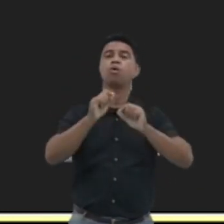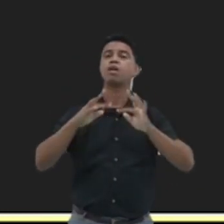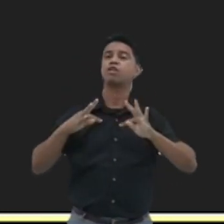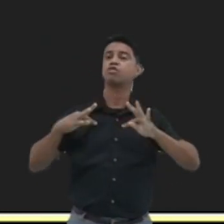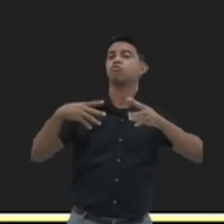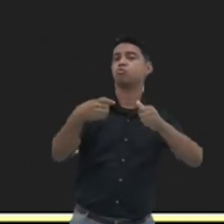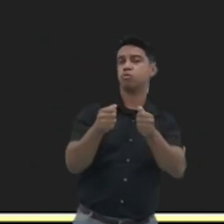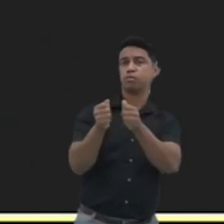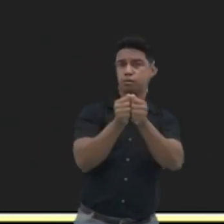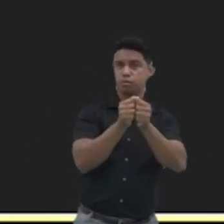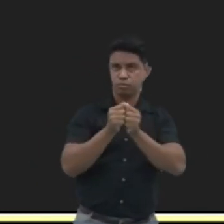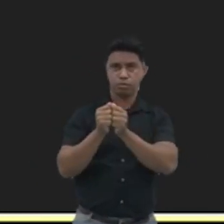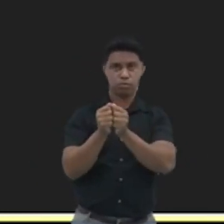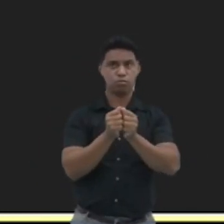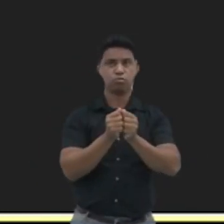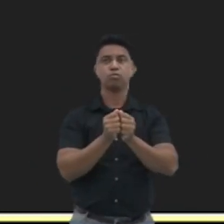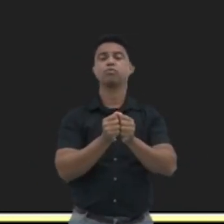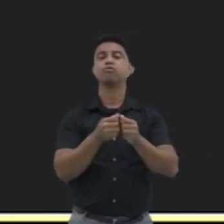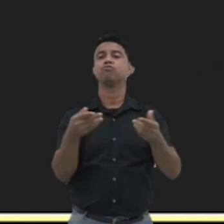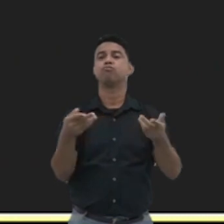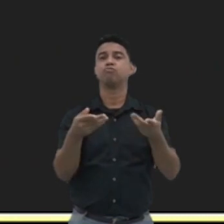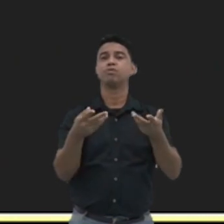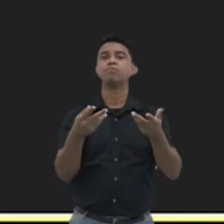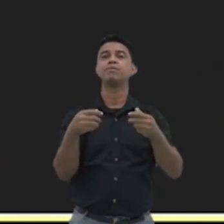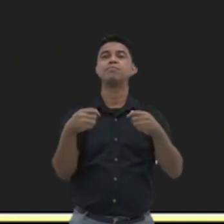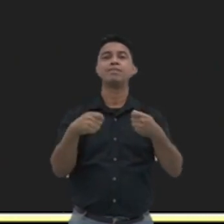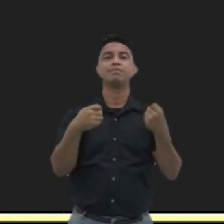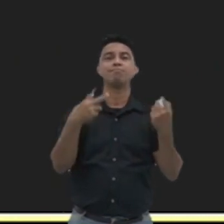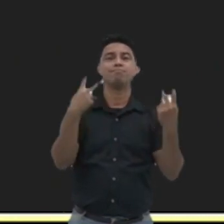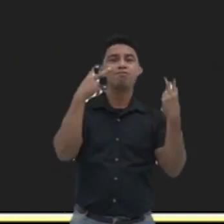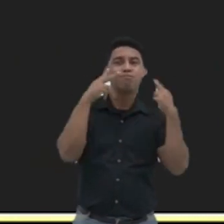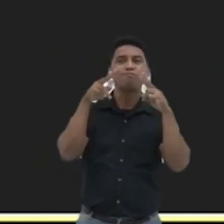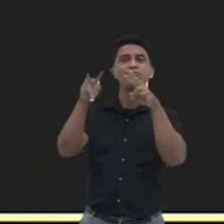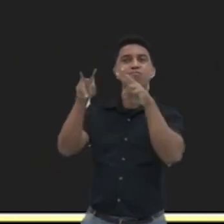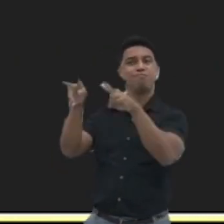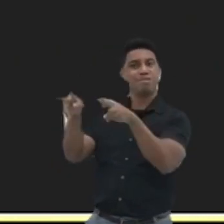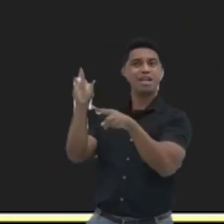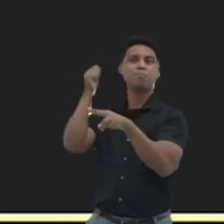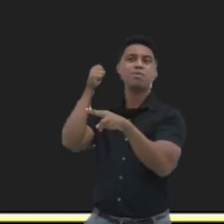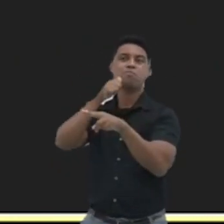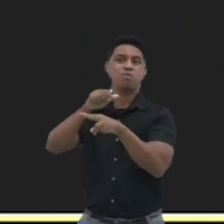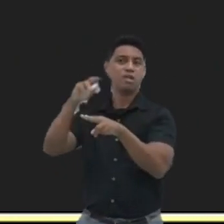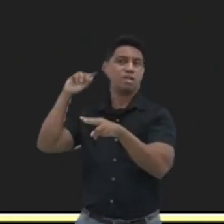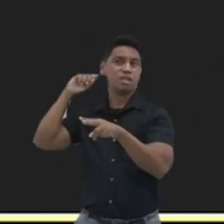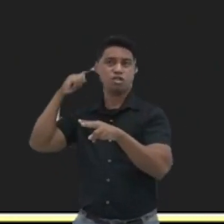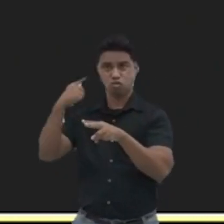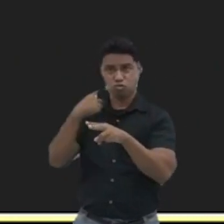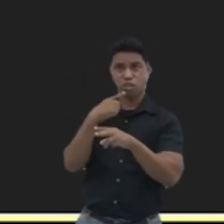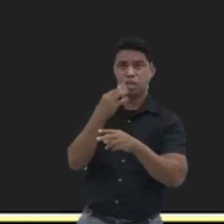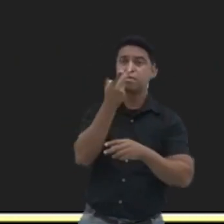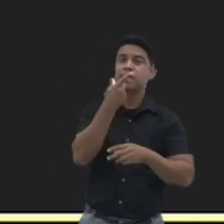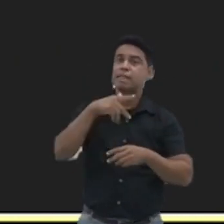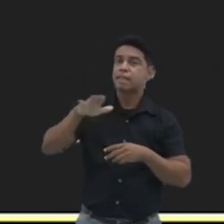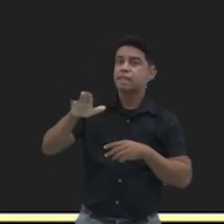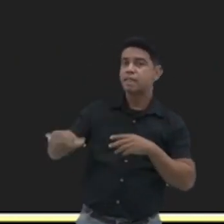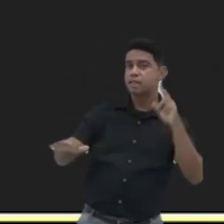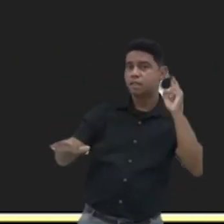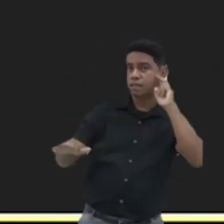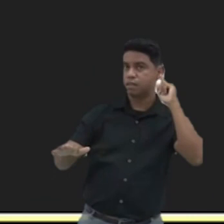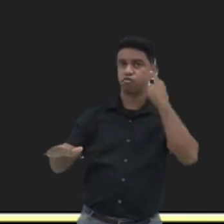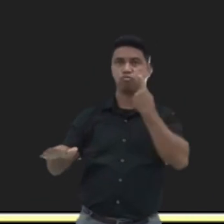sobre a importância desse olhar para a mulher surda, para a criança surda, vítima de violência sexual também.